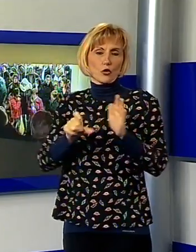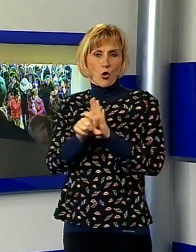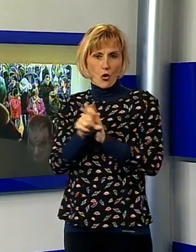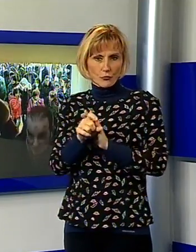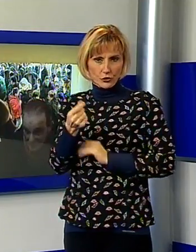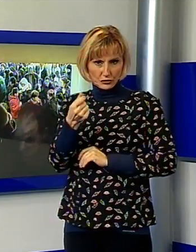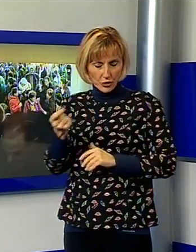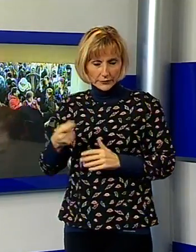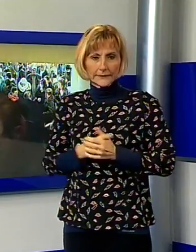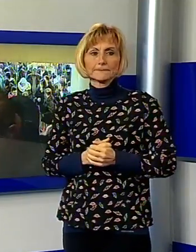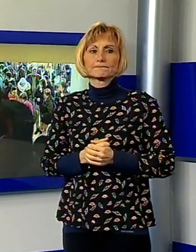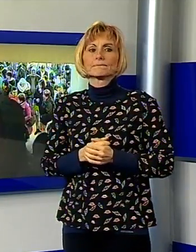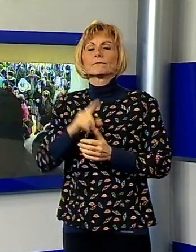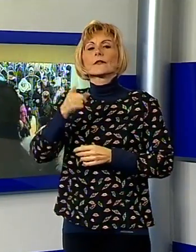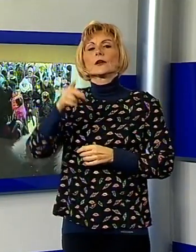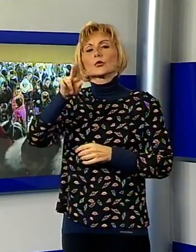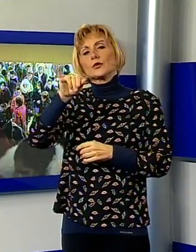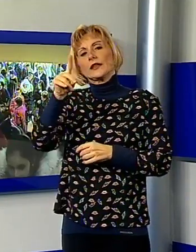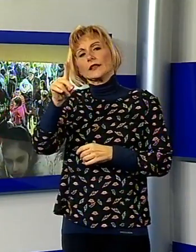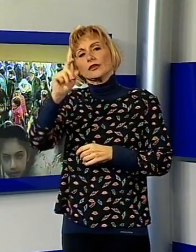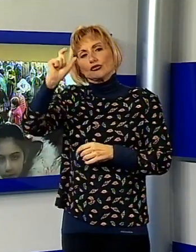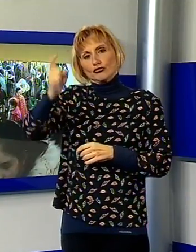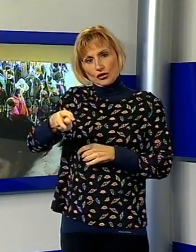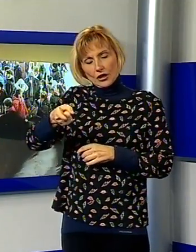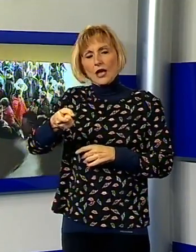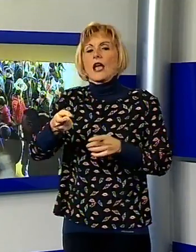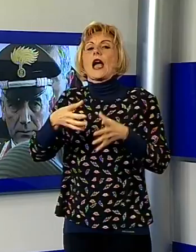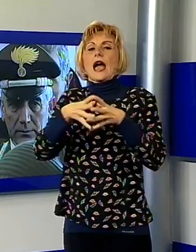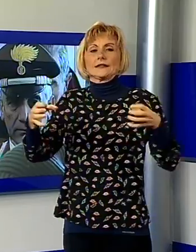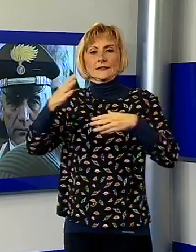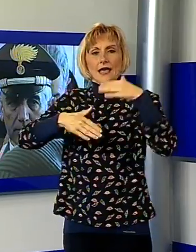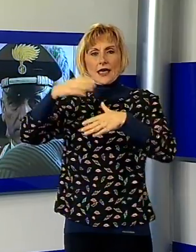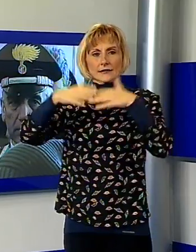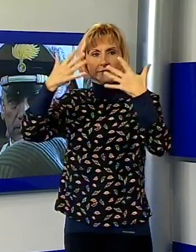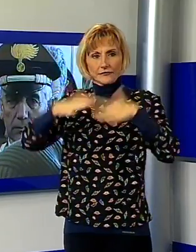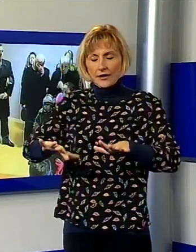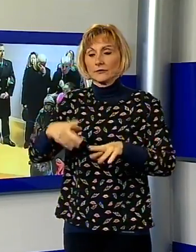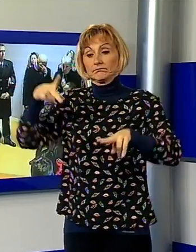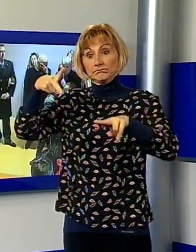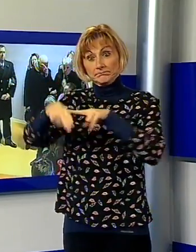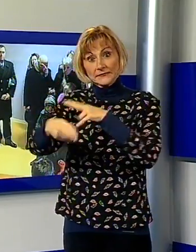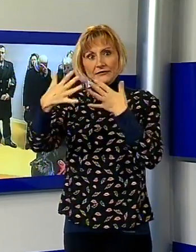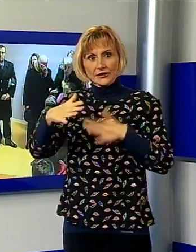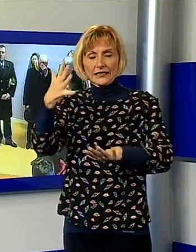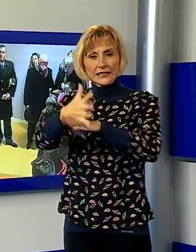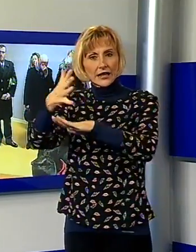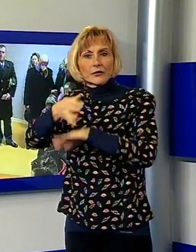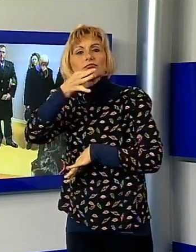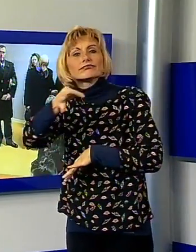'azienda Guidigino. Dopo il taglio del nastro molti gli interventi istituzionali, tra questi l'assessore regionale Marco